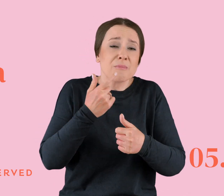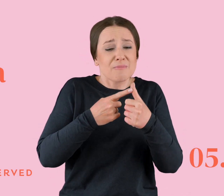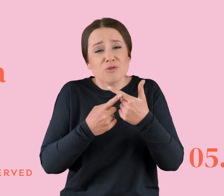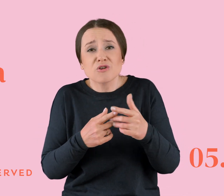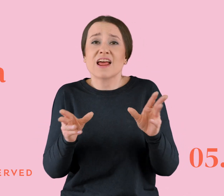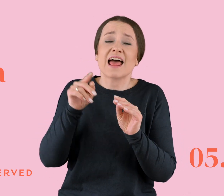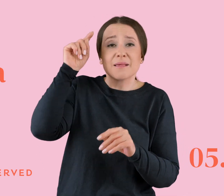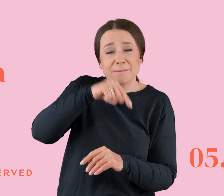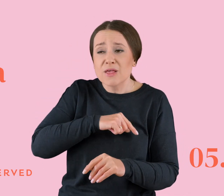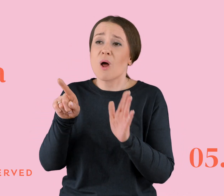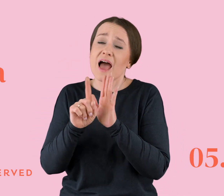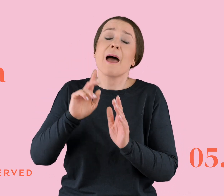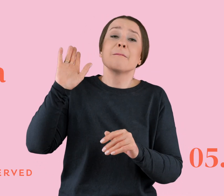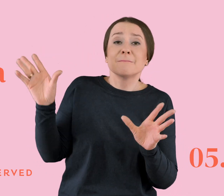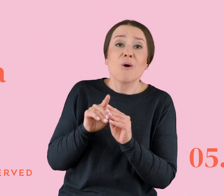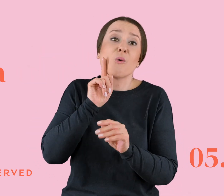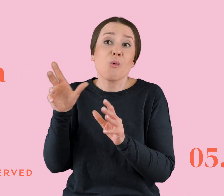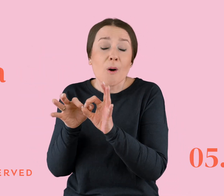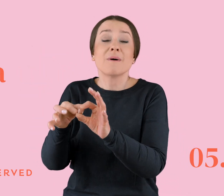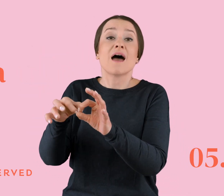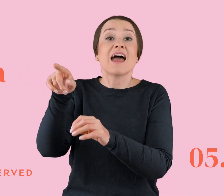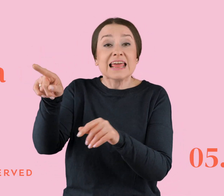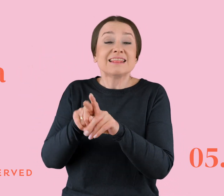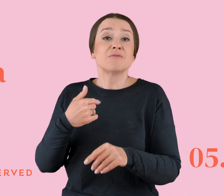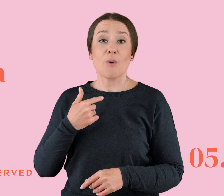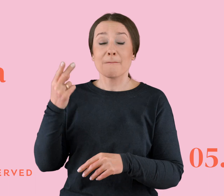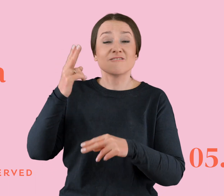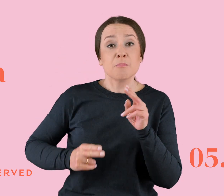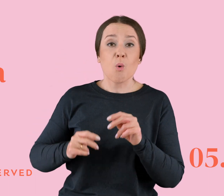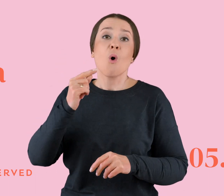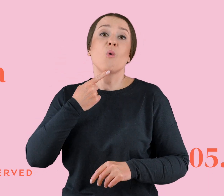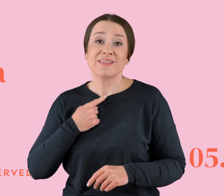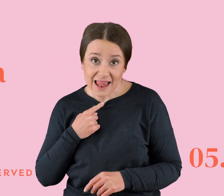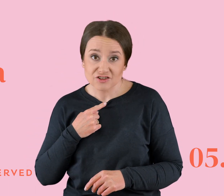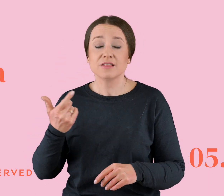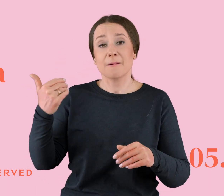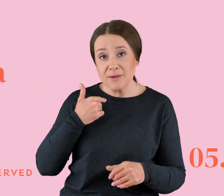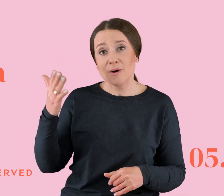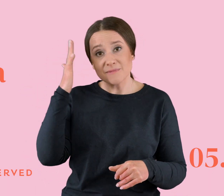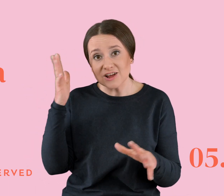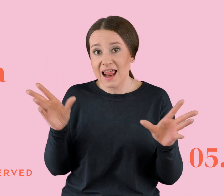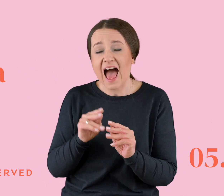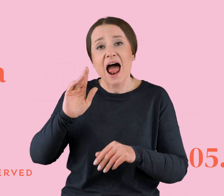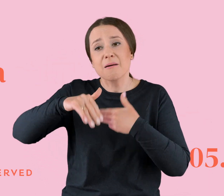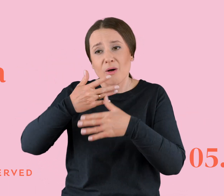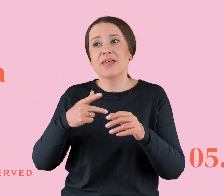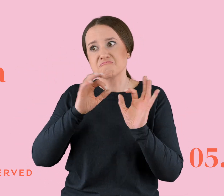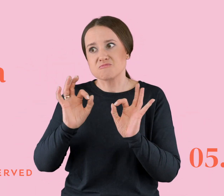do psychologa, później chodziłam sama, byłam współuzależniona, na nowo z nim zamieszkałam, a później przez chwilę było stabilnie. Ale później znów prawie nie wracał na noc,